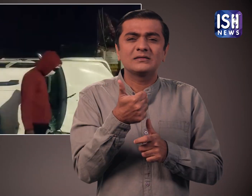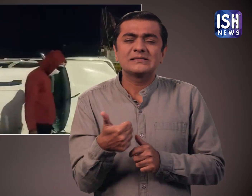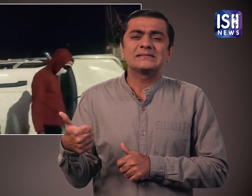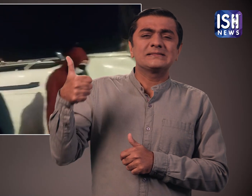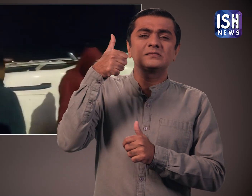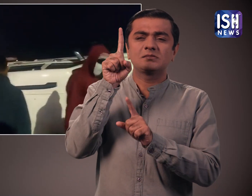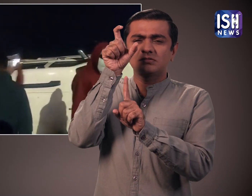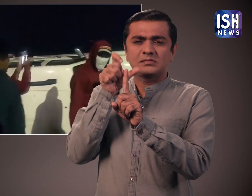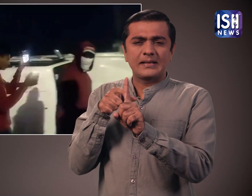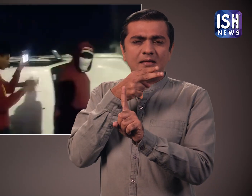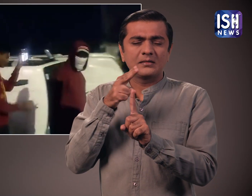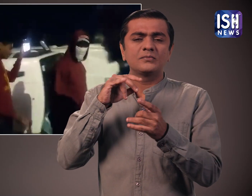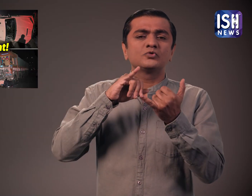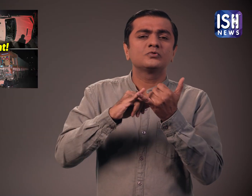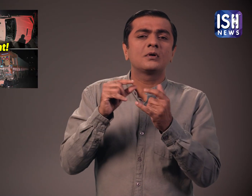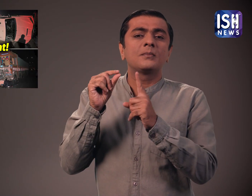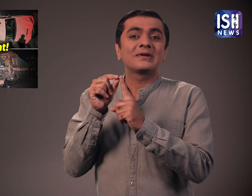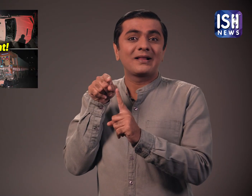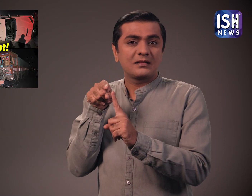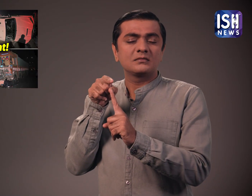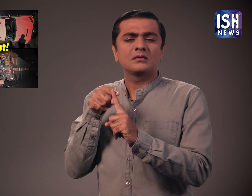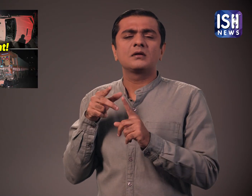फायर ब्रिगेट के फायर ओफिसर सुजीत पार्टल ने कहा